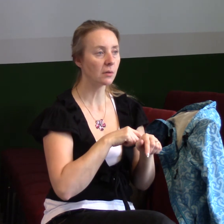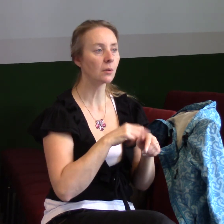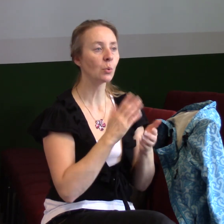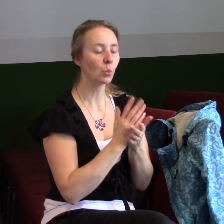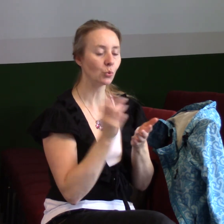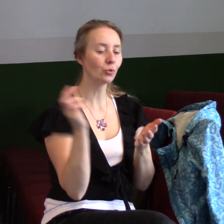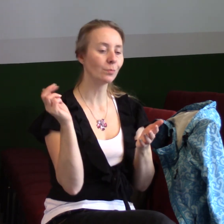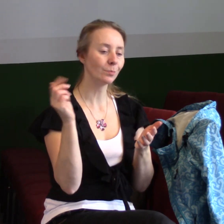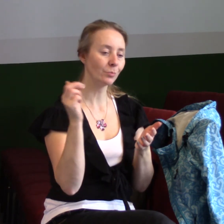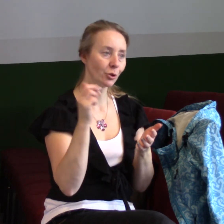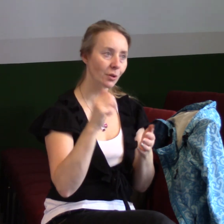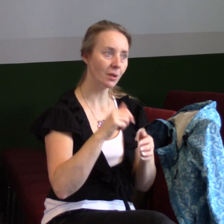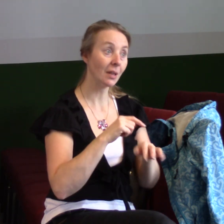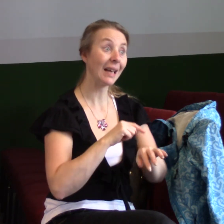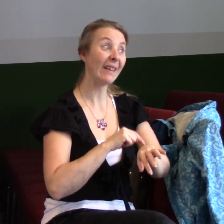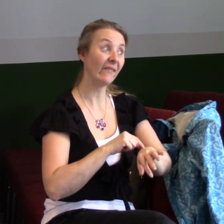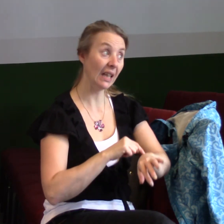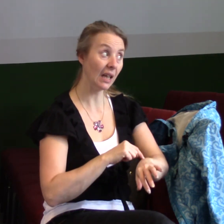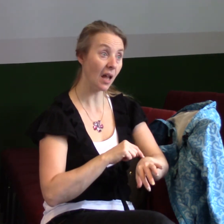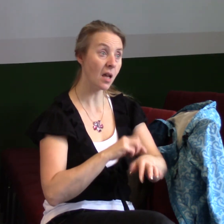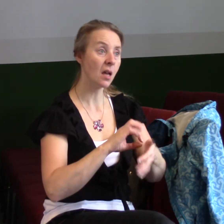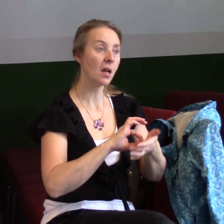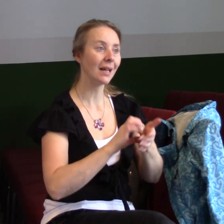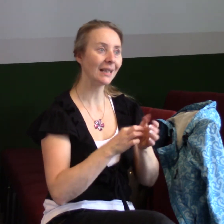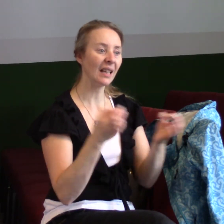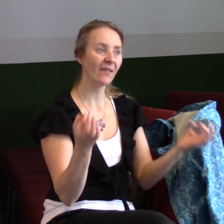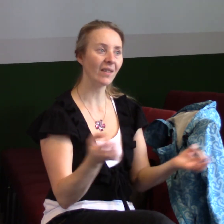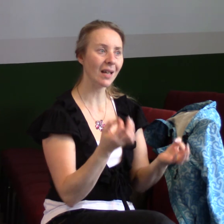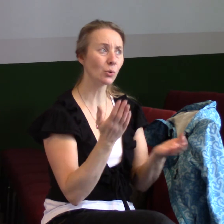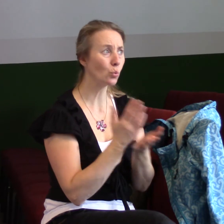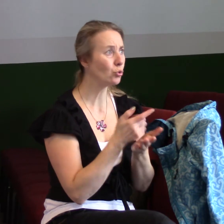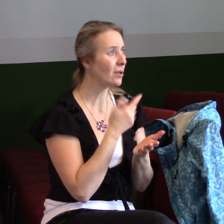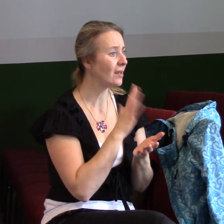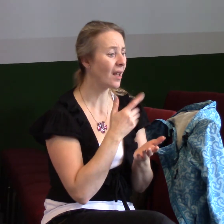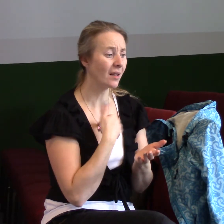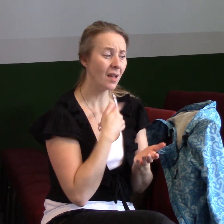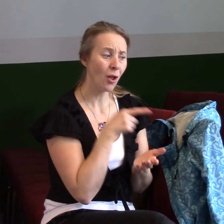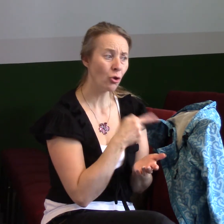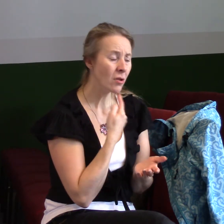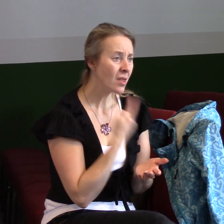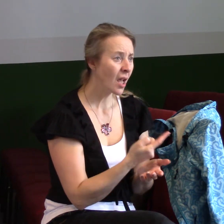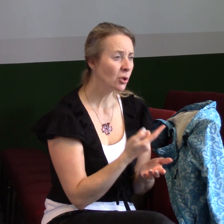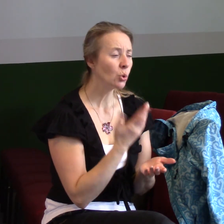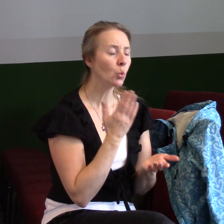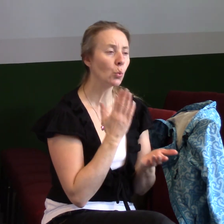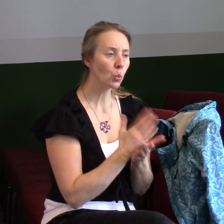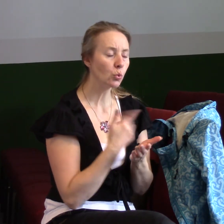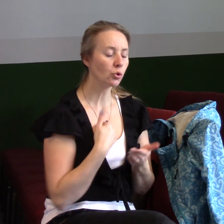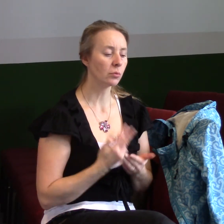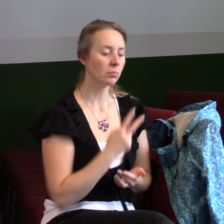ta chvíle, kdy věci už nejsou tak, jak bychom si přáli, a my jsme vystaveni tomu, že potřebujeme tou